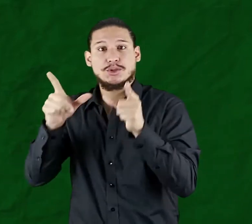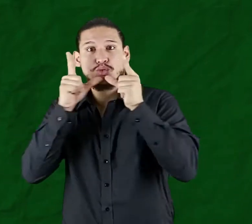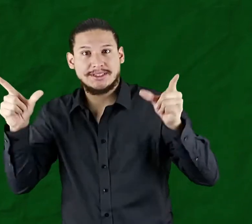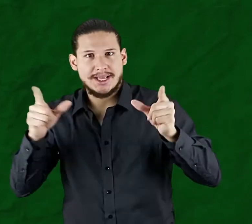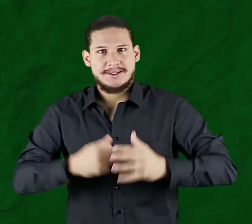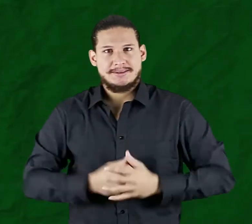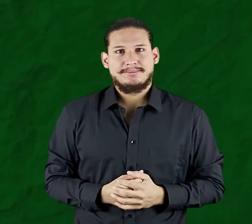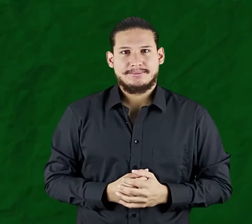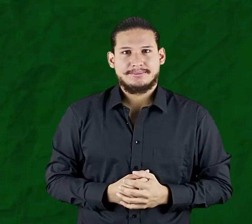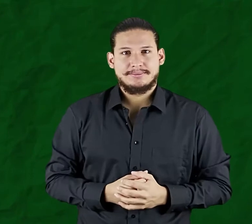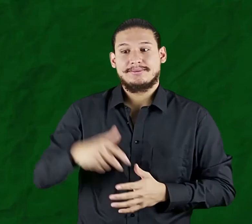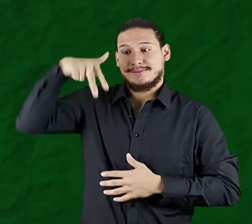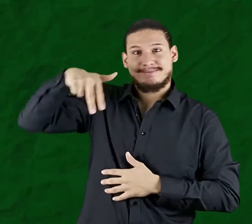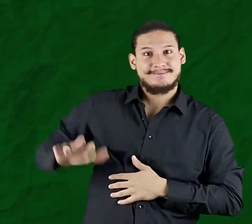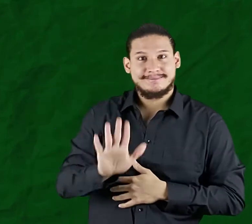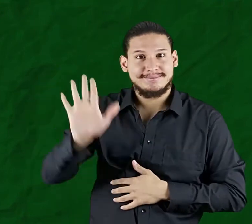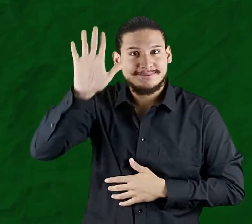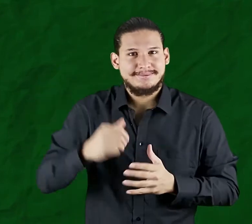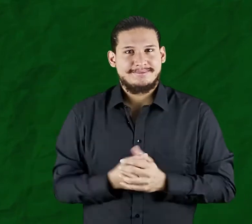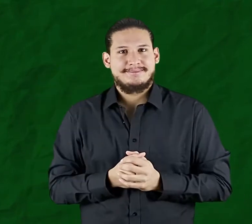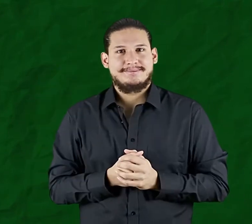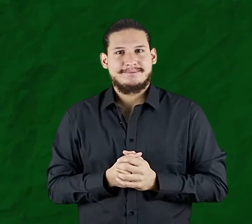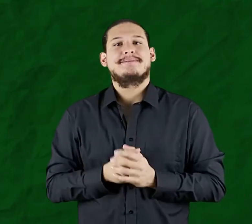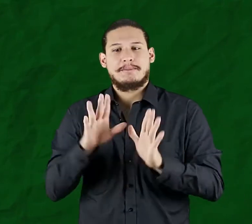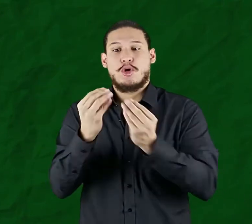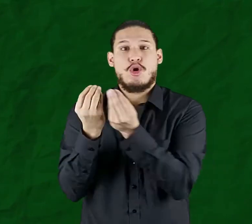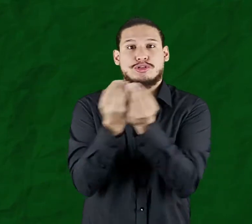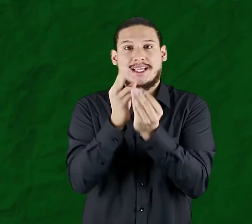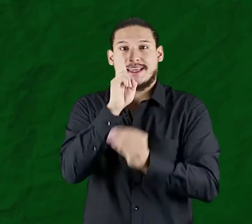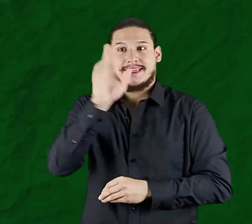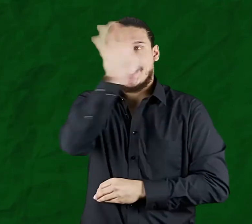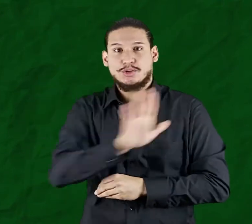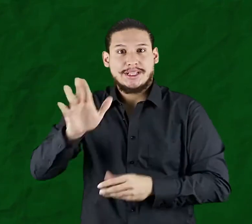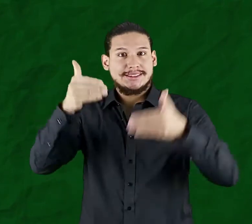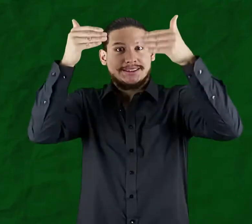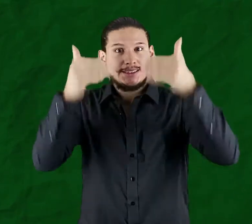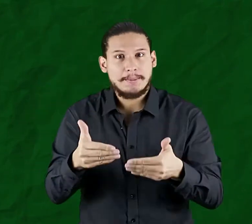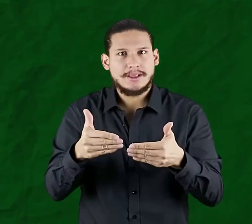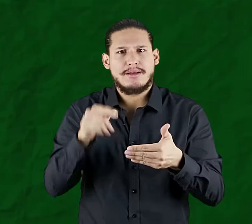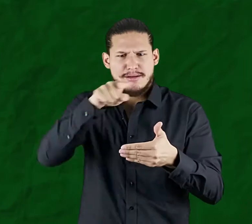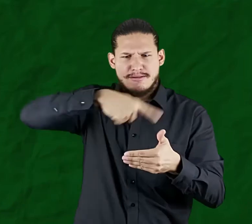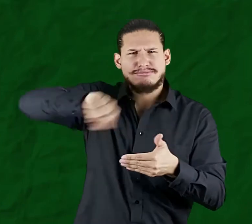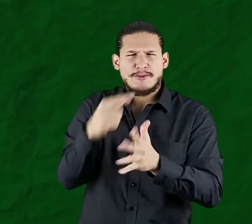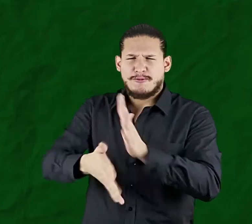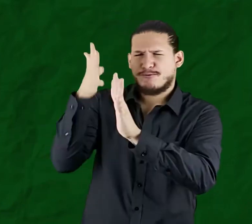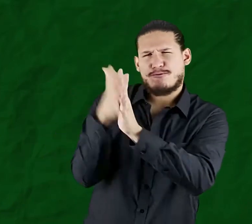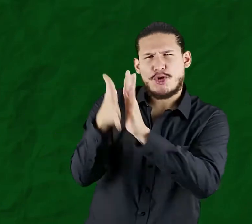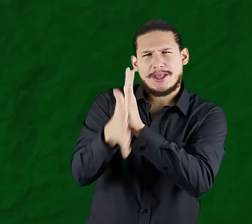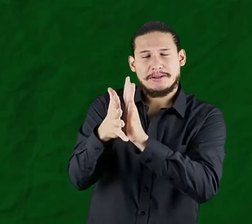y de interpretación presentaron sus informes. Y asimismo, la Comisión Nacional de la Juventud Sorda, además del informe